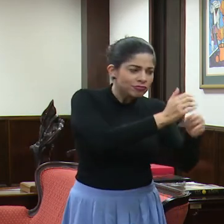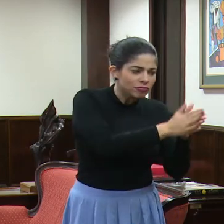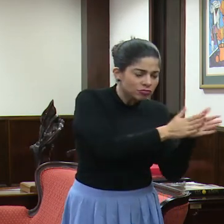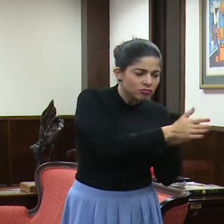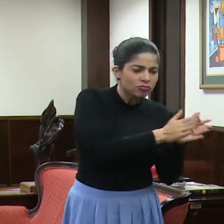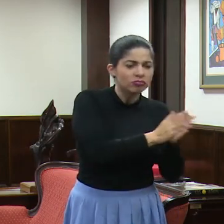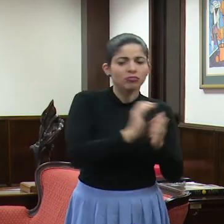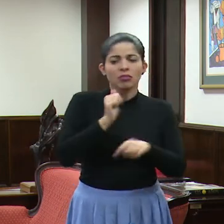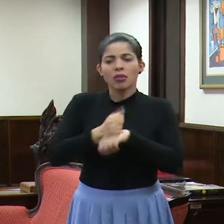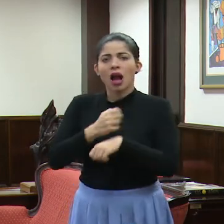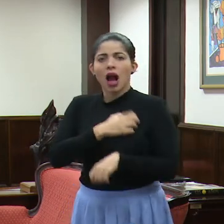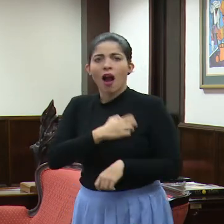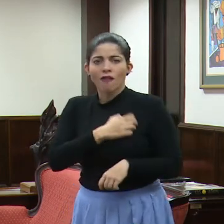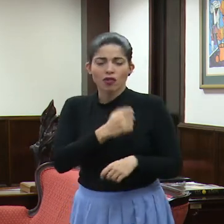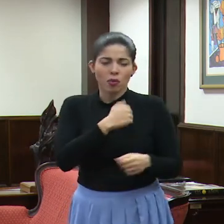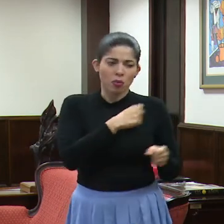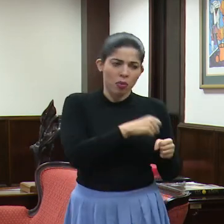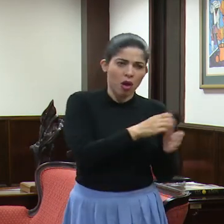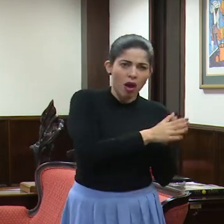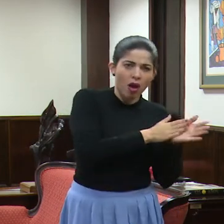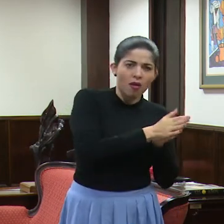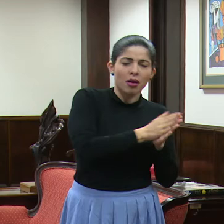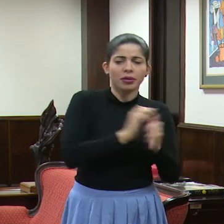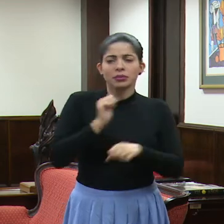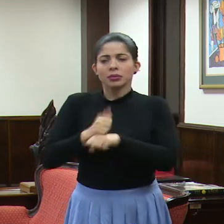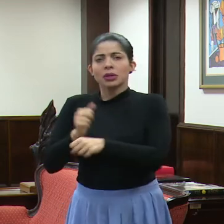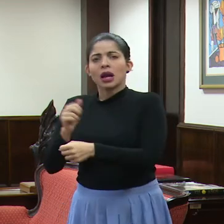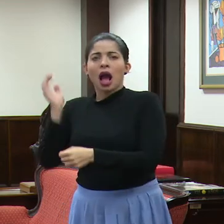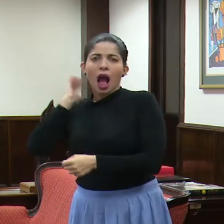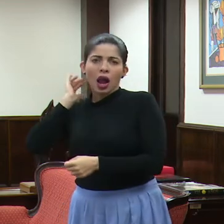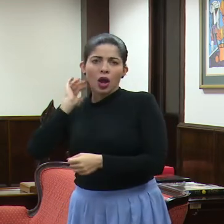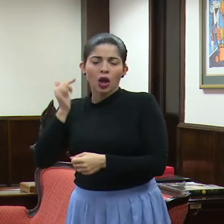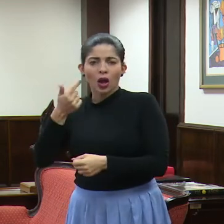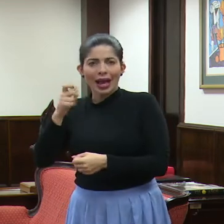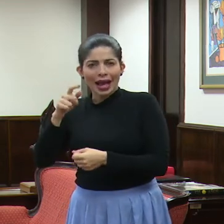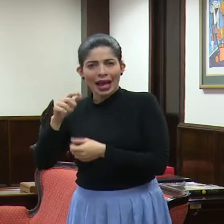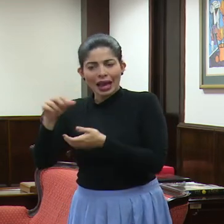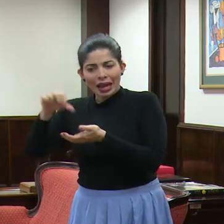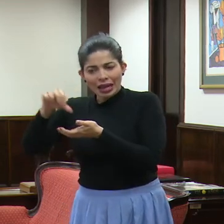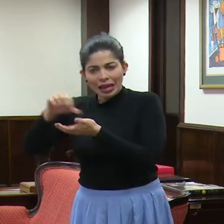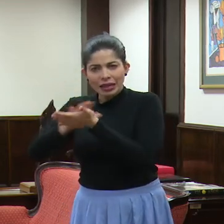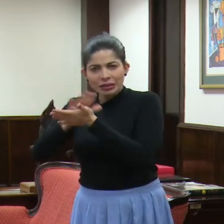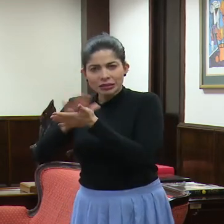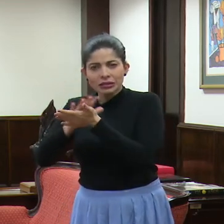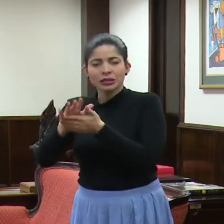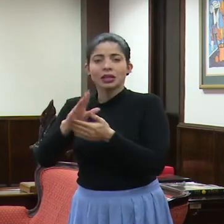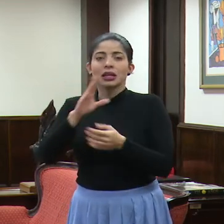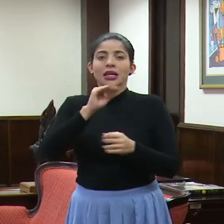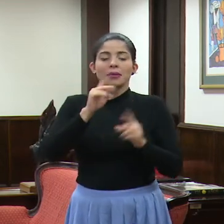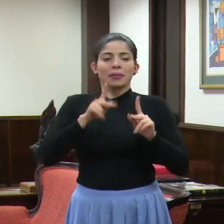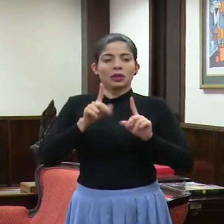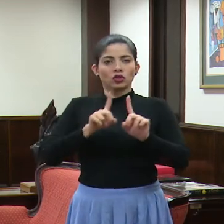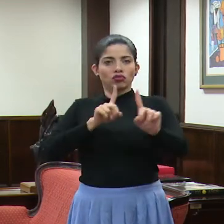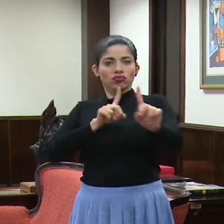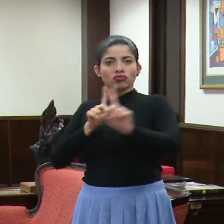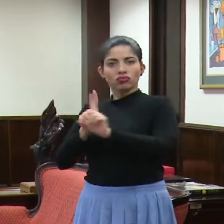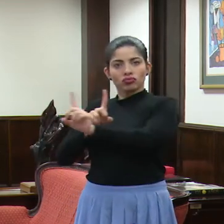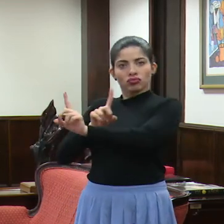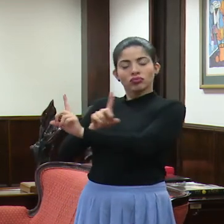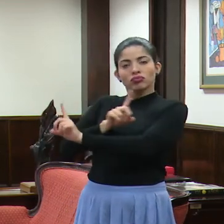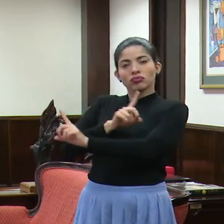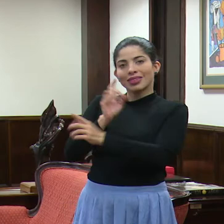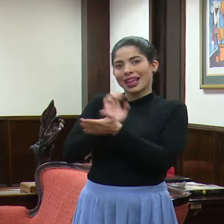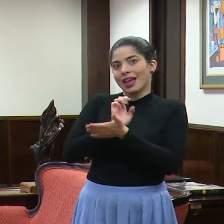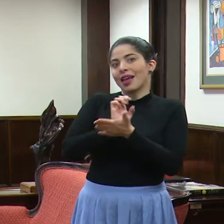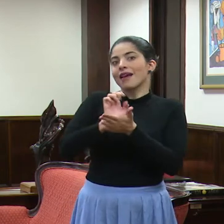jabón para avalarse las manos, que tengan alcohol en gel y evitar por todos los medios o mantener las distancias de ser posible y